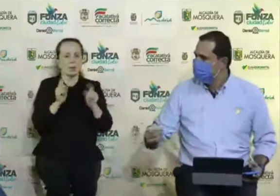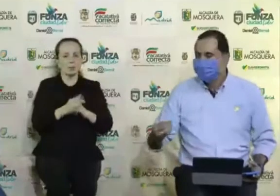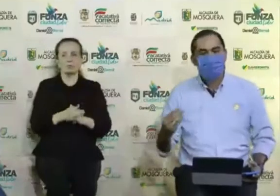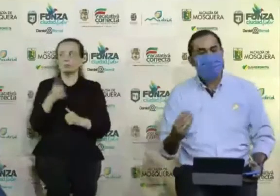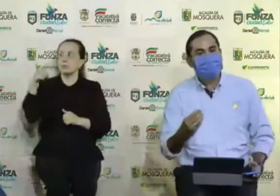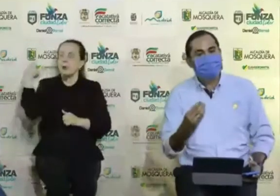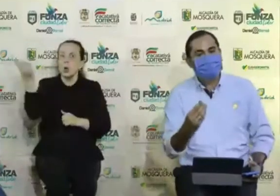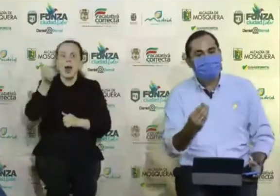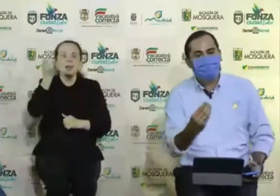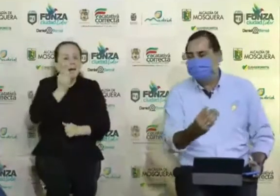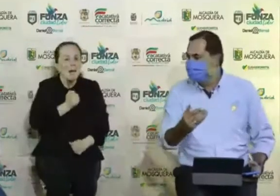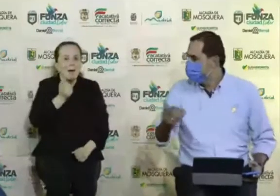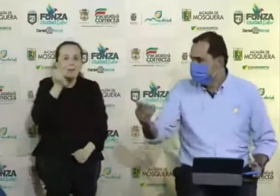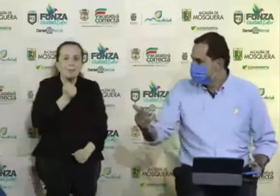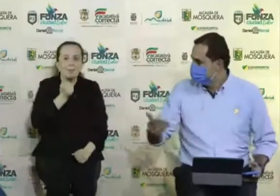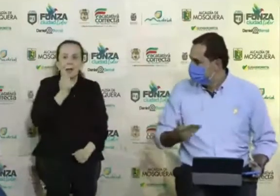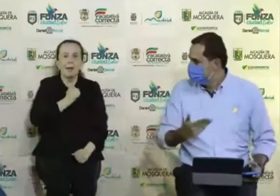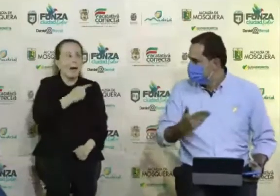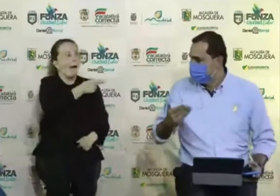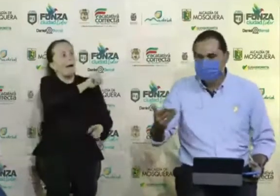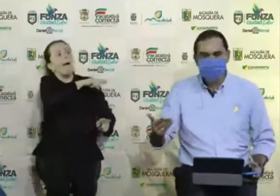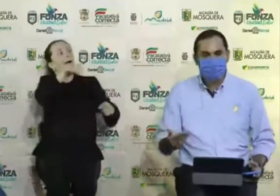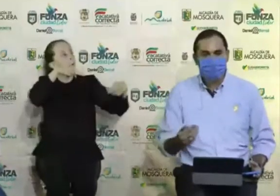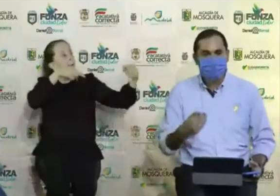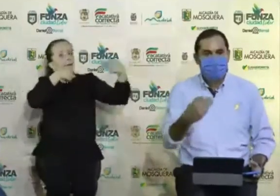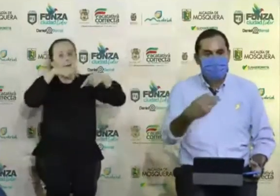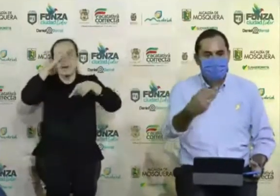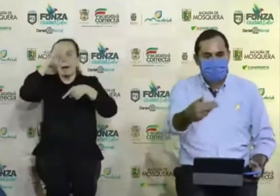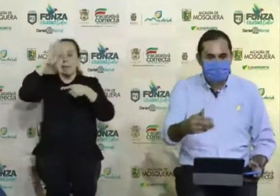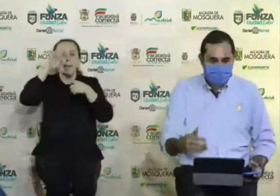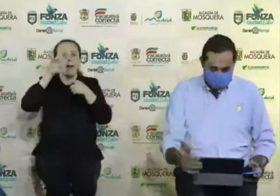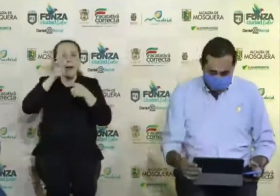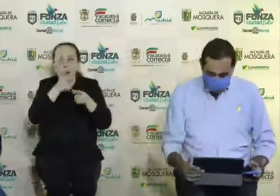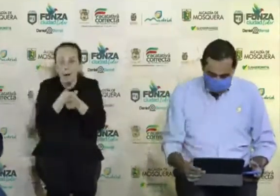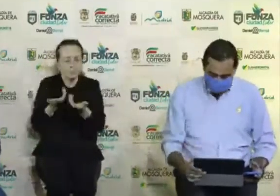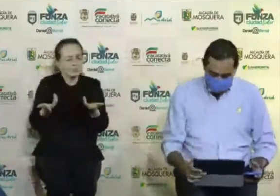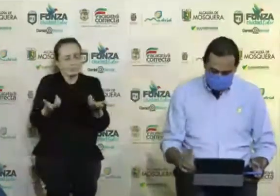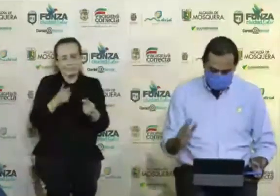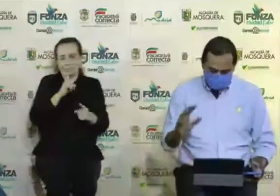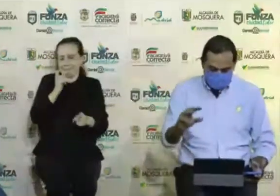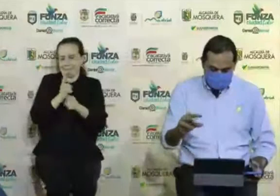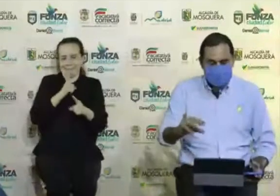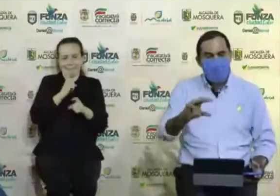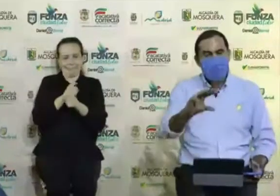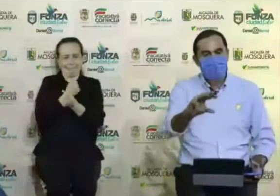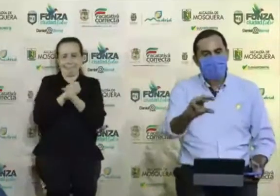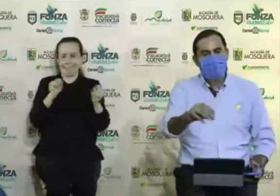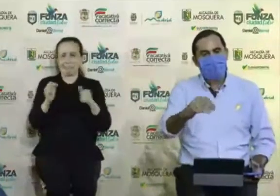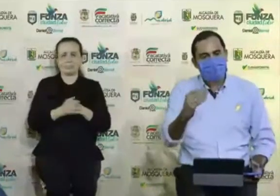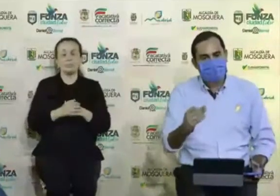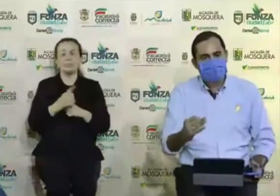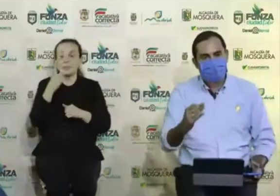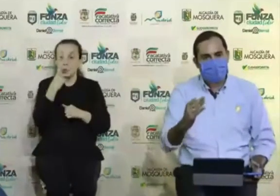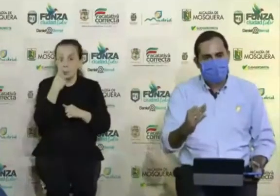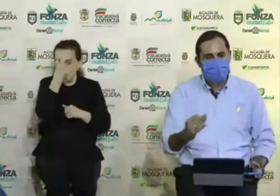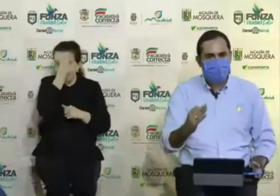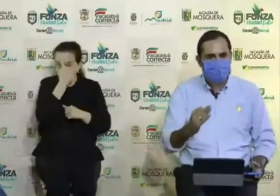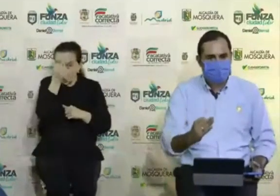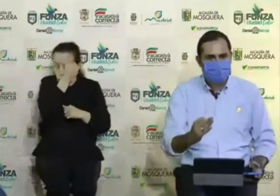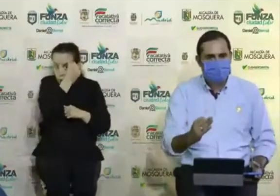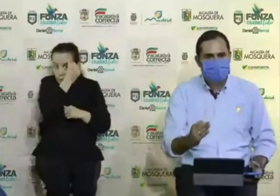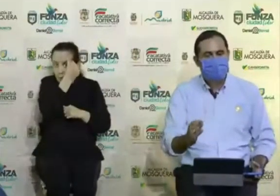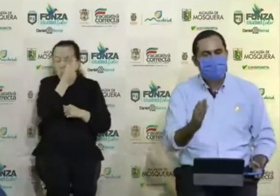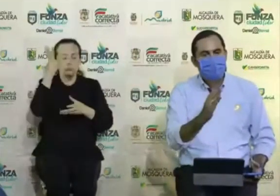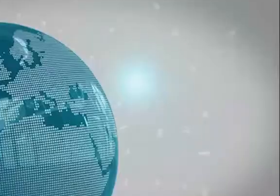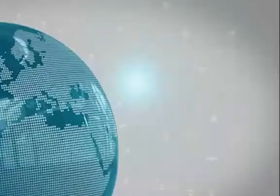indisciplinada, no nos alcanza la policía, ninguno en los municipios, para que las personas estén allí. Entonces recuerden, los domingos todo el